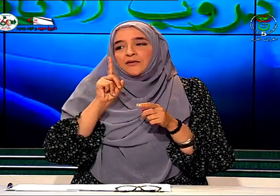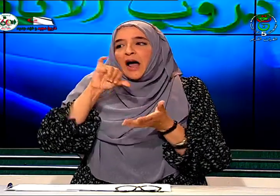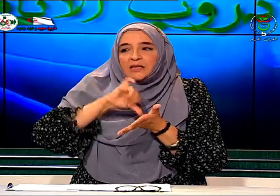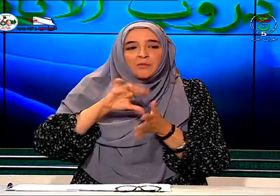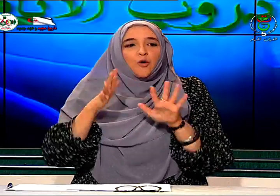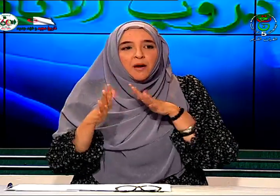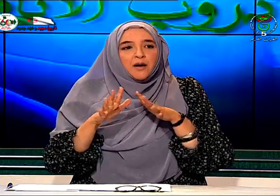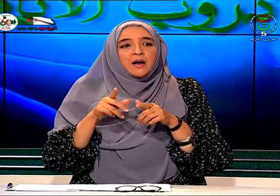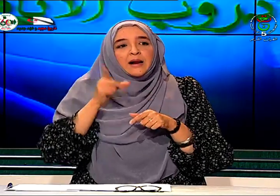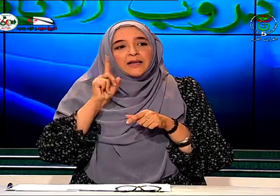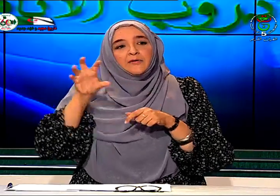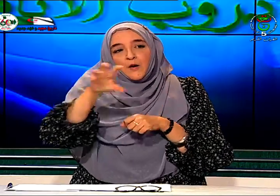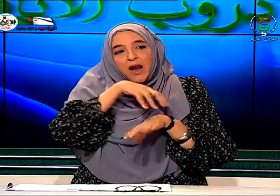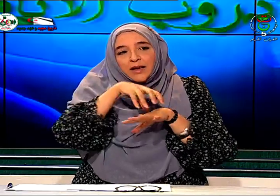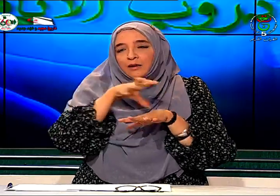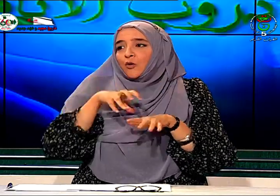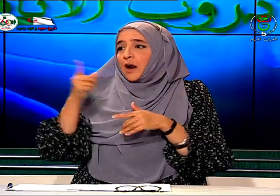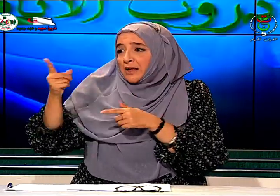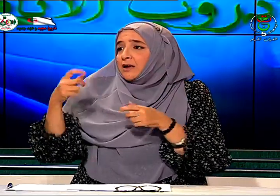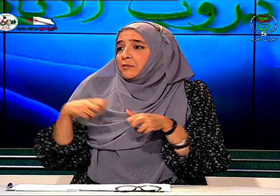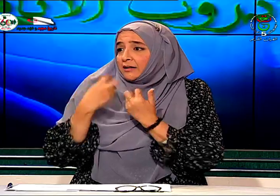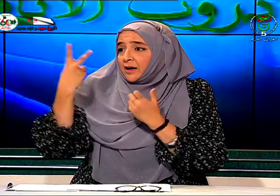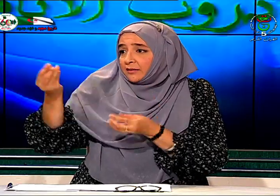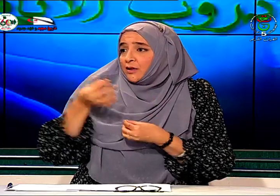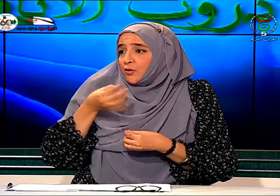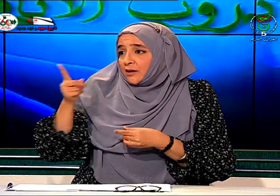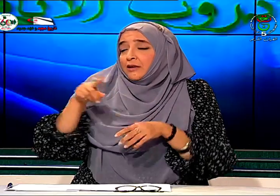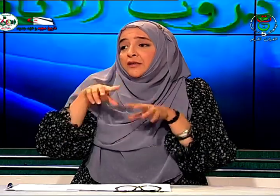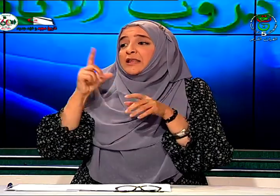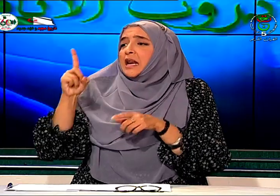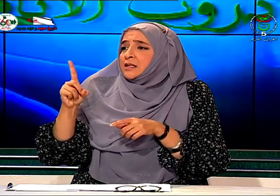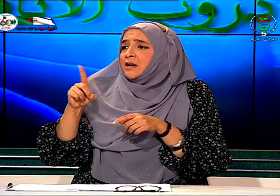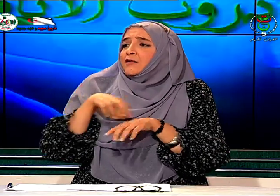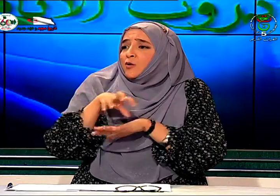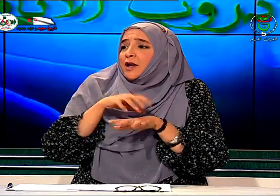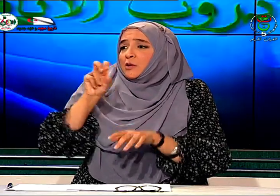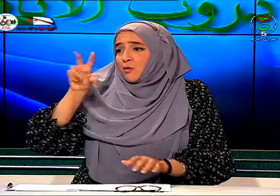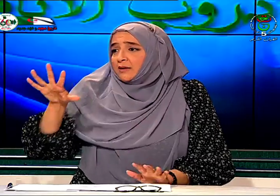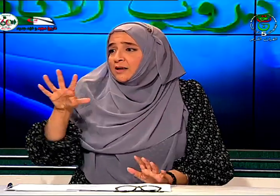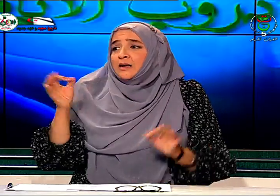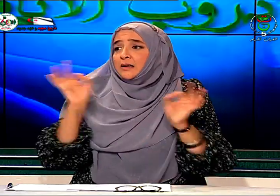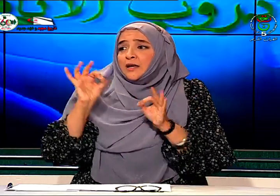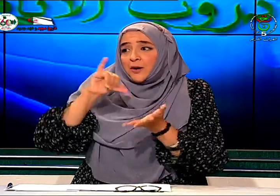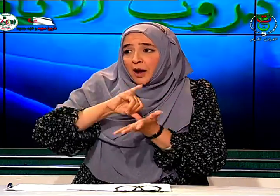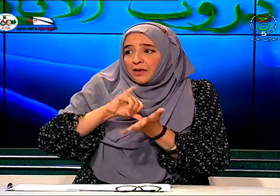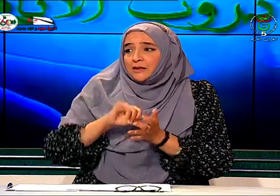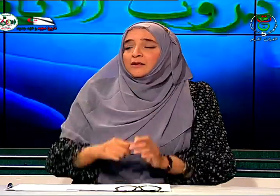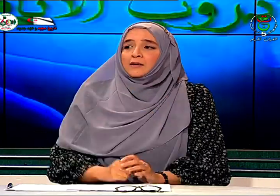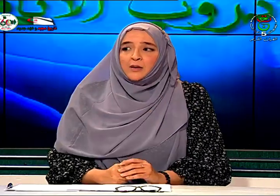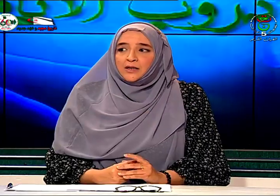العاصمة ربما لكن في الولايات الأخرى مثلا المثال يعطي أنت في دلس في ولاية بومرداس ليس هناك مركز نعم ليس